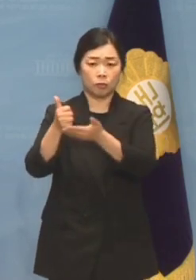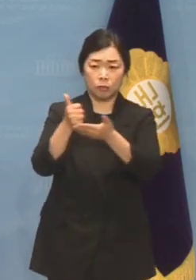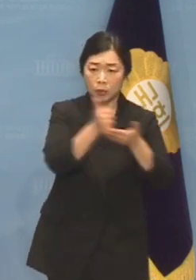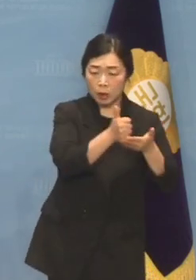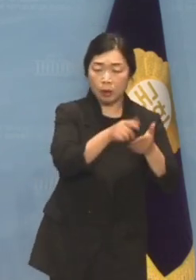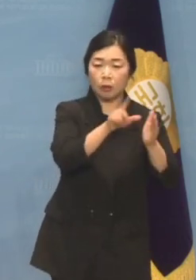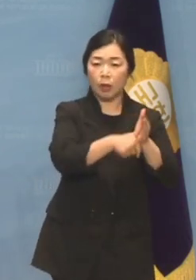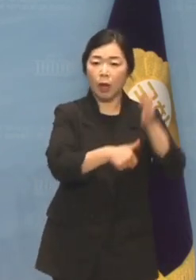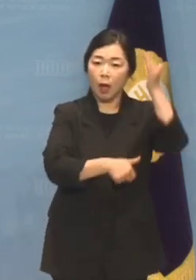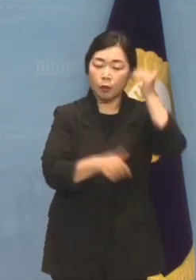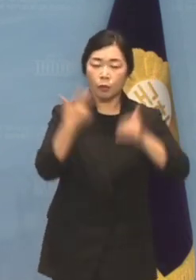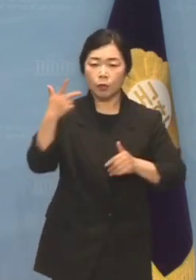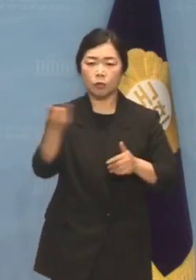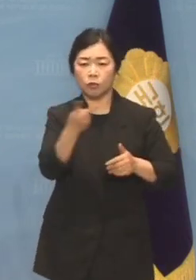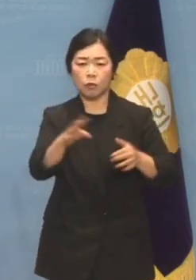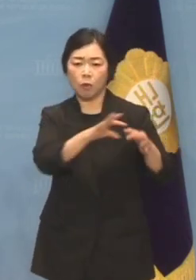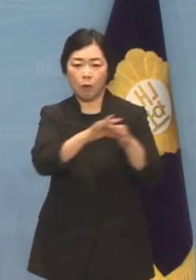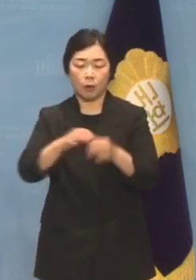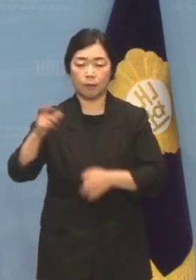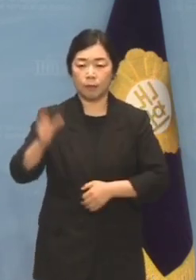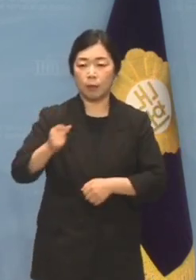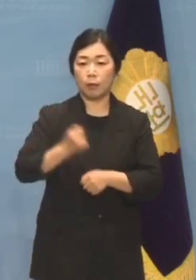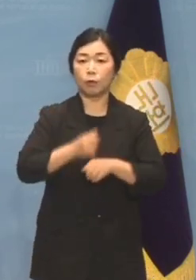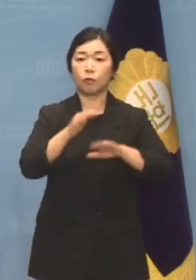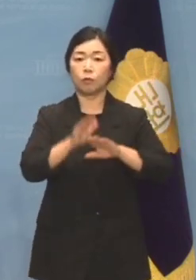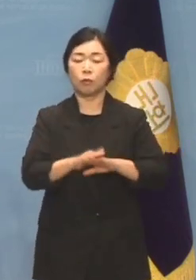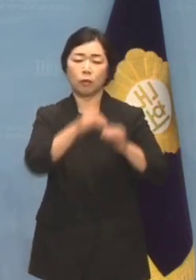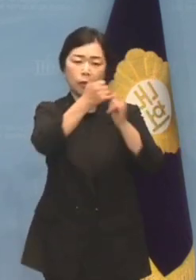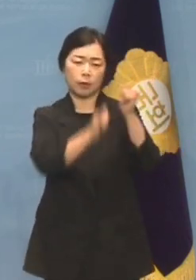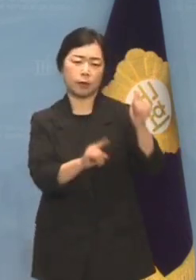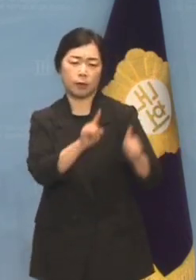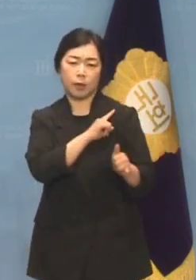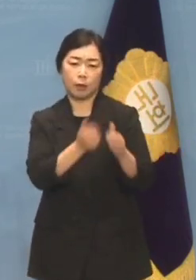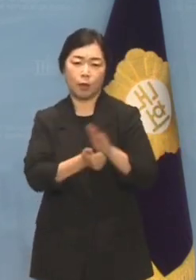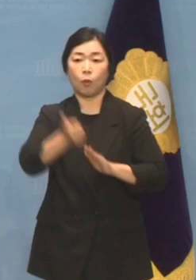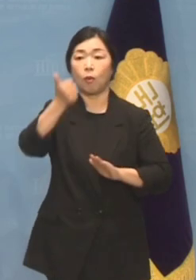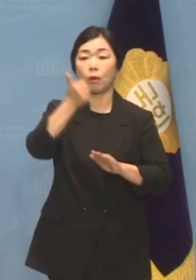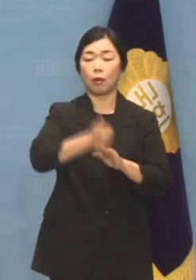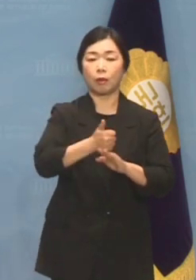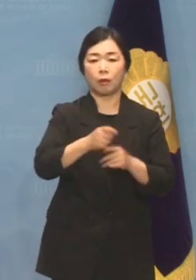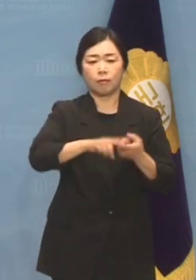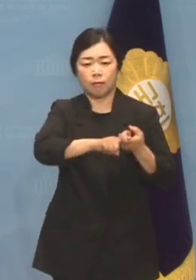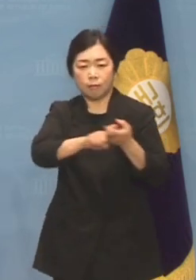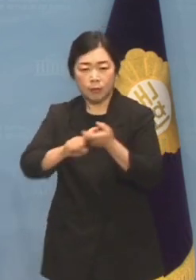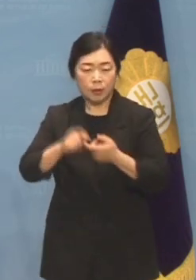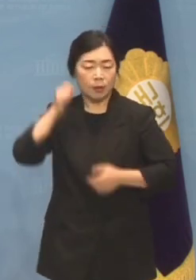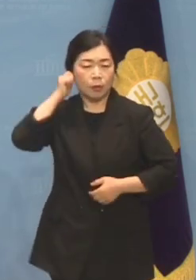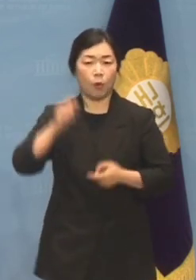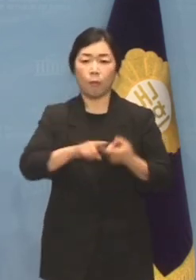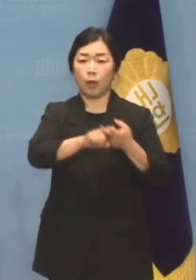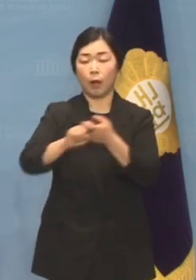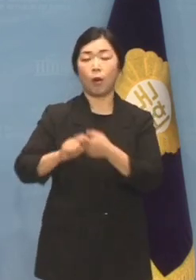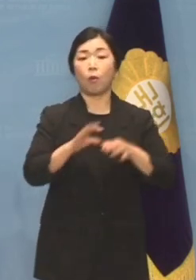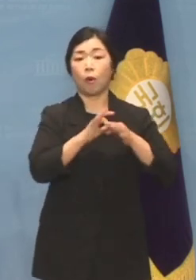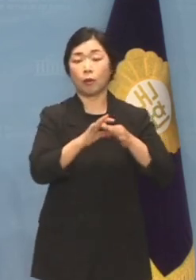방문은 한미 관계를 더욱 공고히 하고 역사상 가장 성공한 동맹 관계로 평가받고 있는